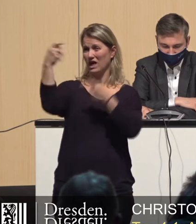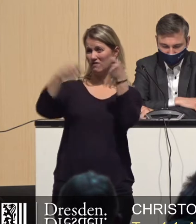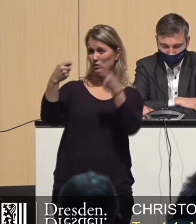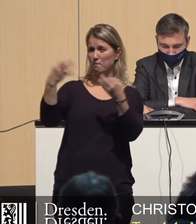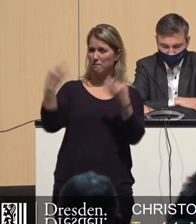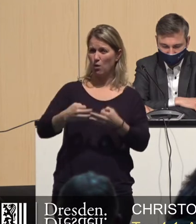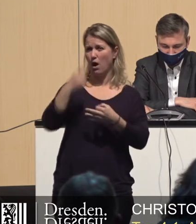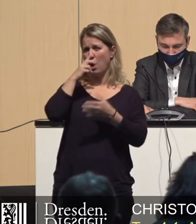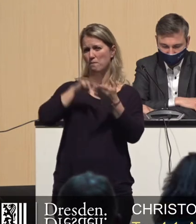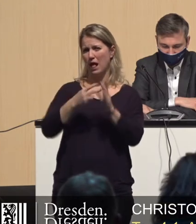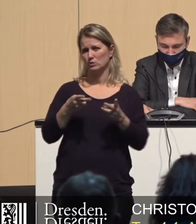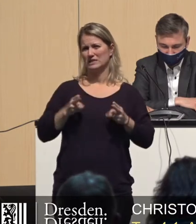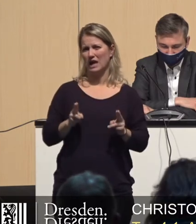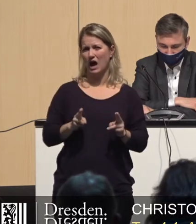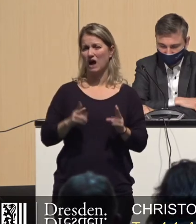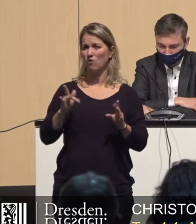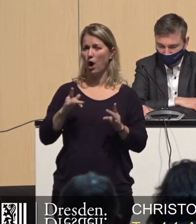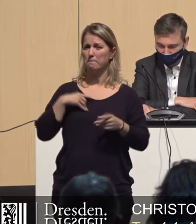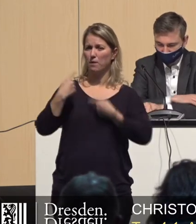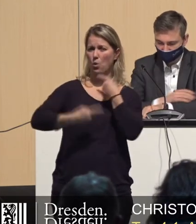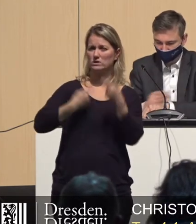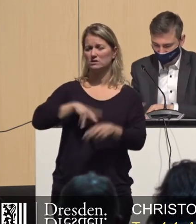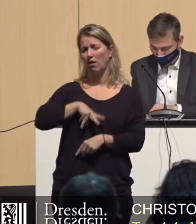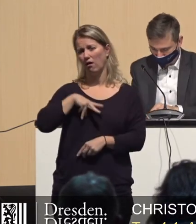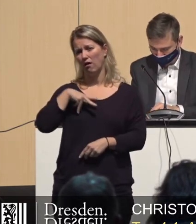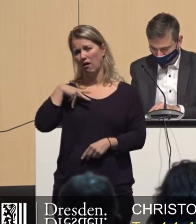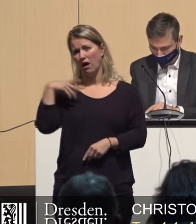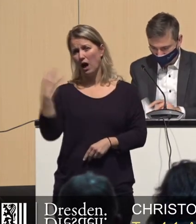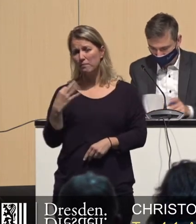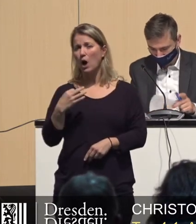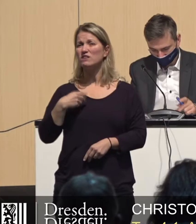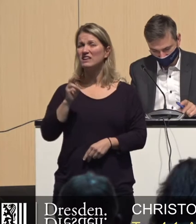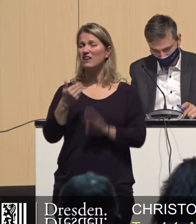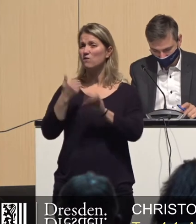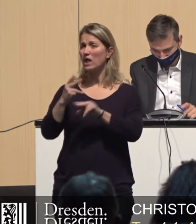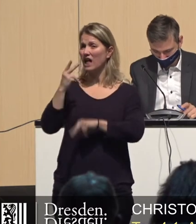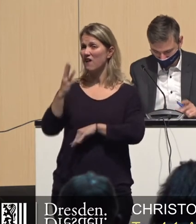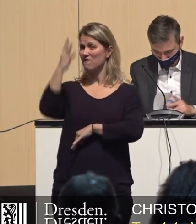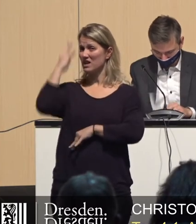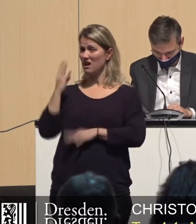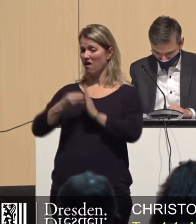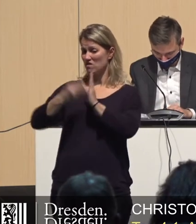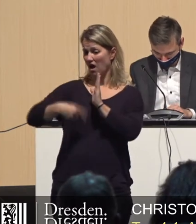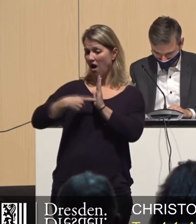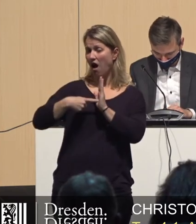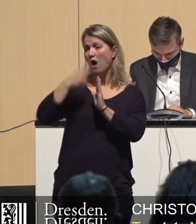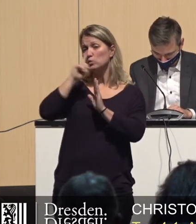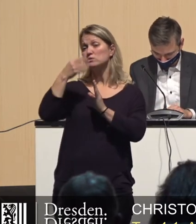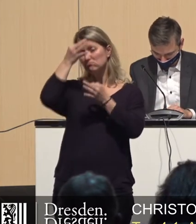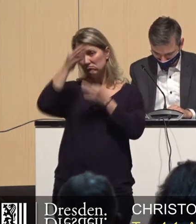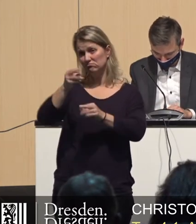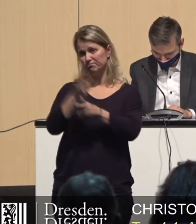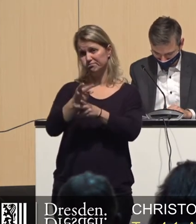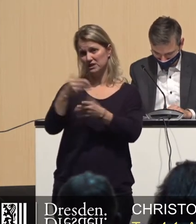diese langwierigen Prozesse, da muss man sich auch auf das verlassen können, was vor drei, vier Jahren gemacht wurde. Und daher entsprechend zu dieser